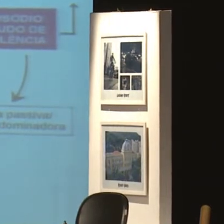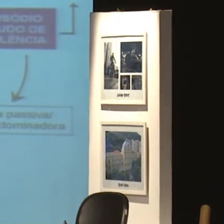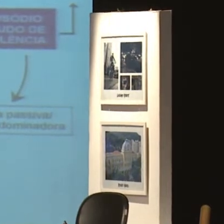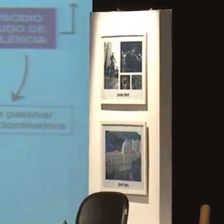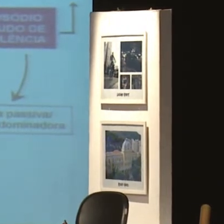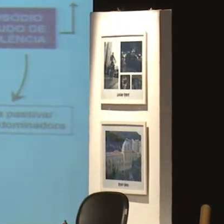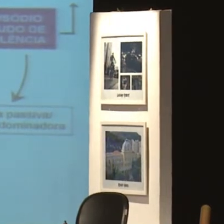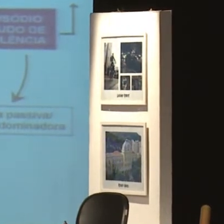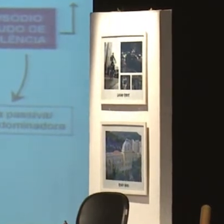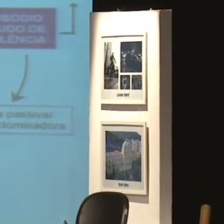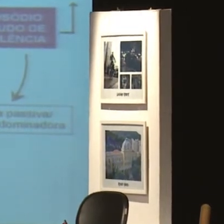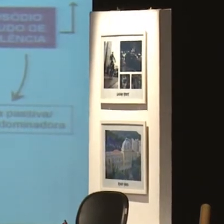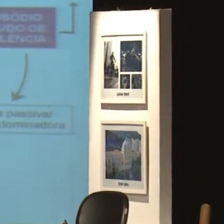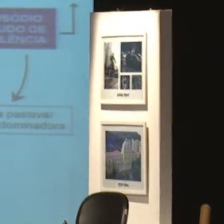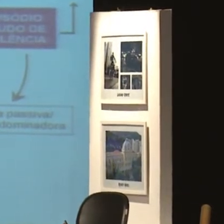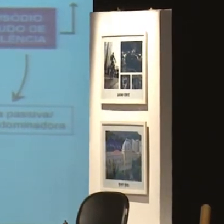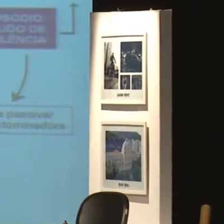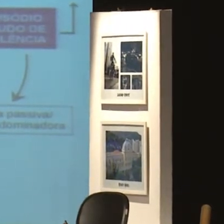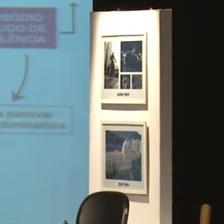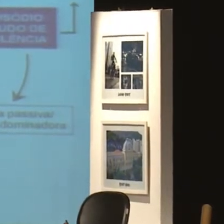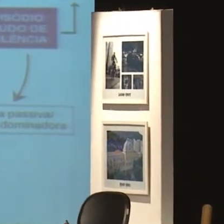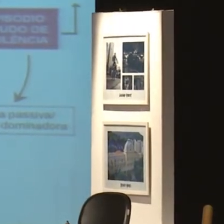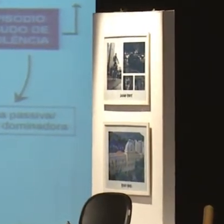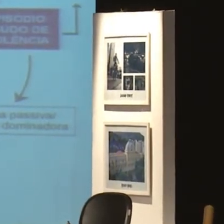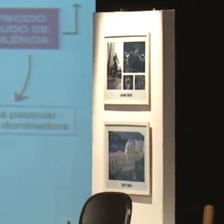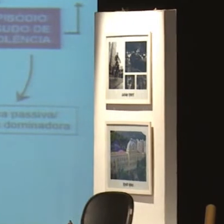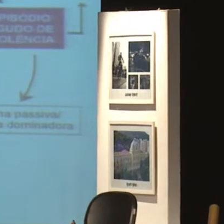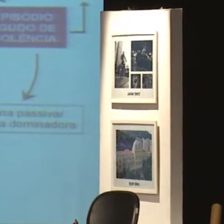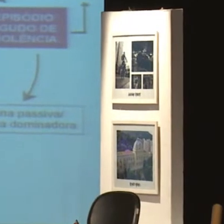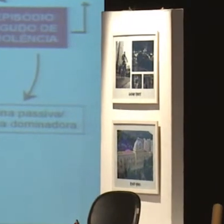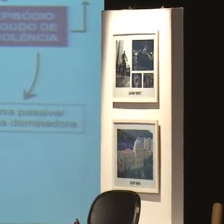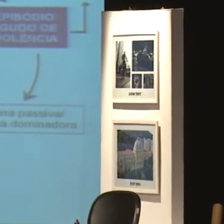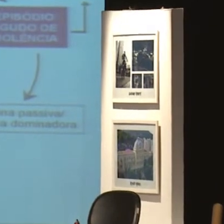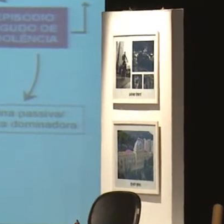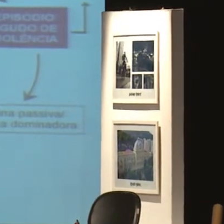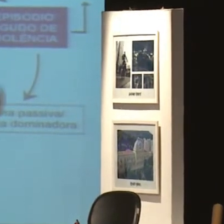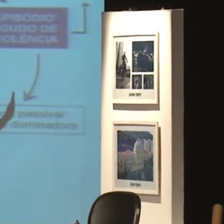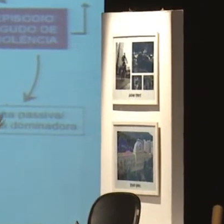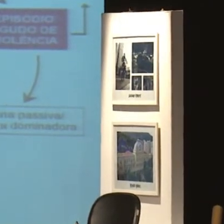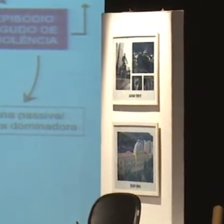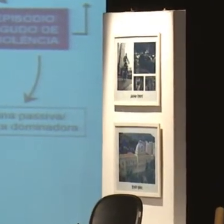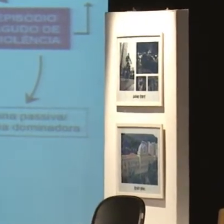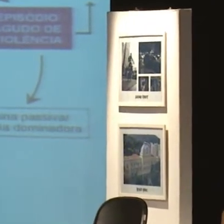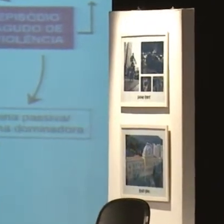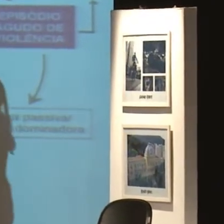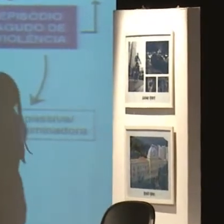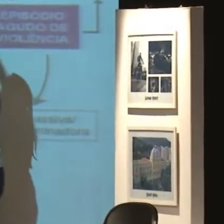e aí que chega nas ameaças, se você se separar de mim, eu vou te matar, te bater, começam as